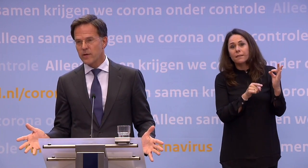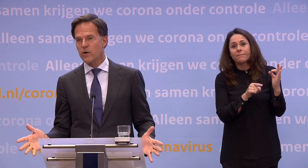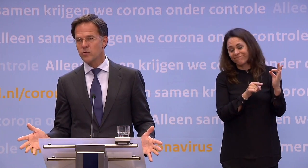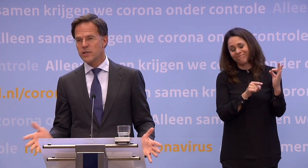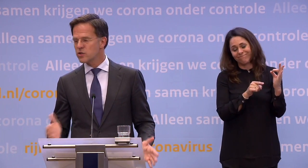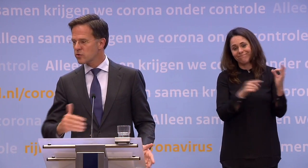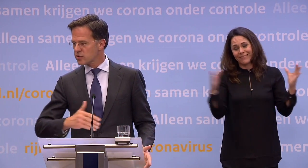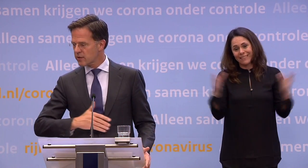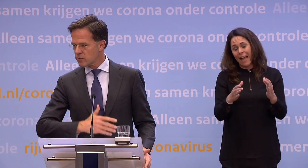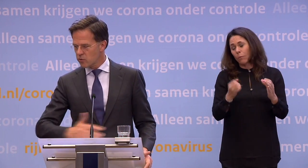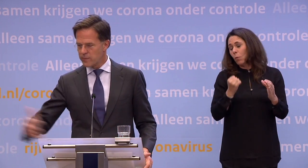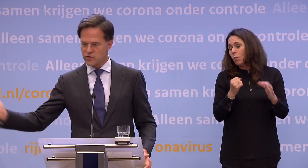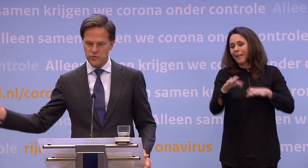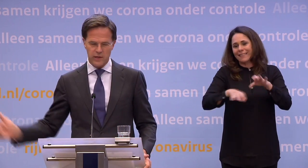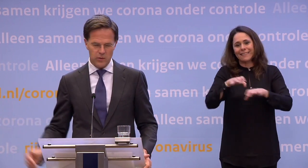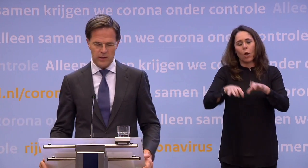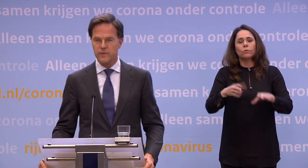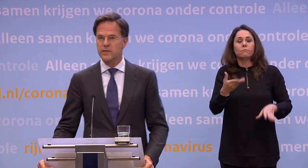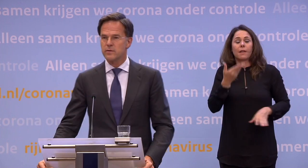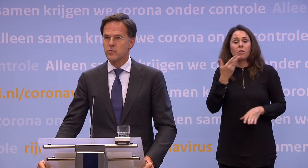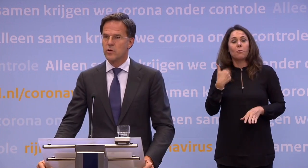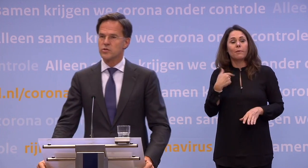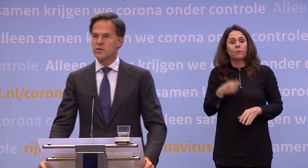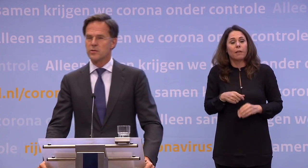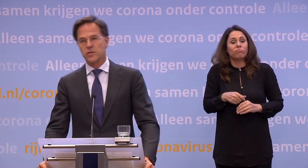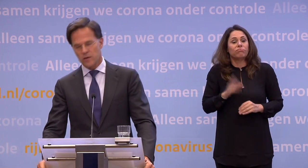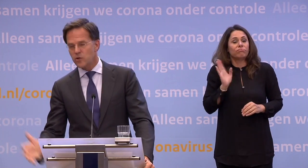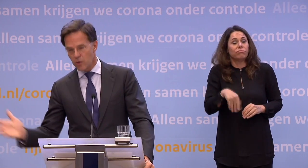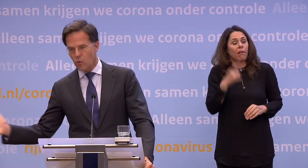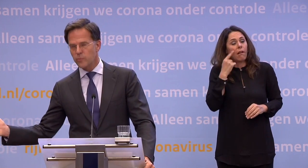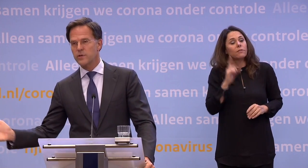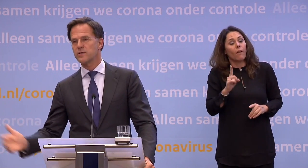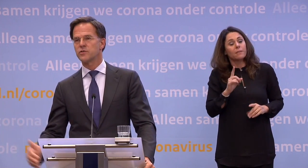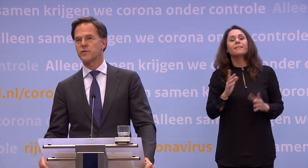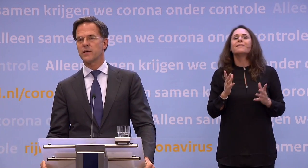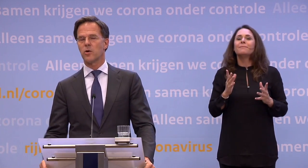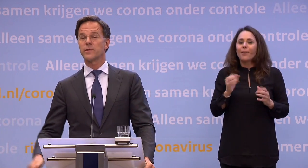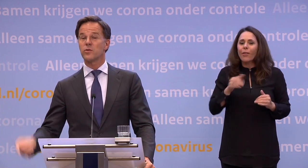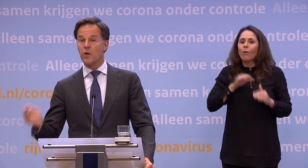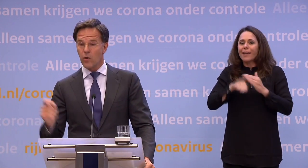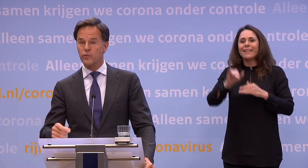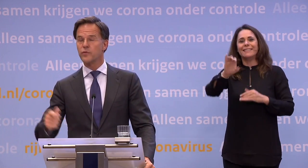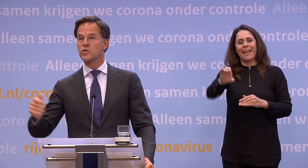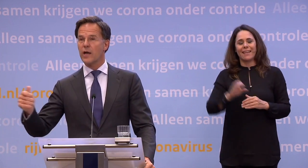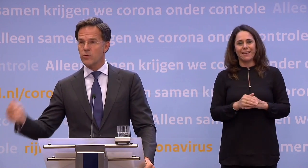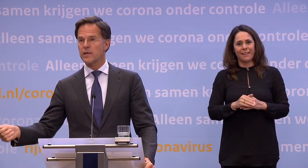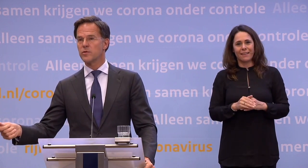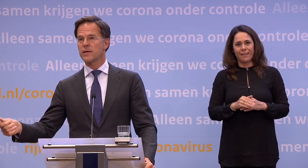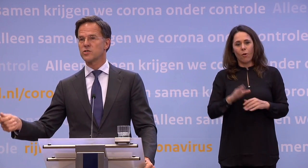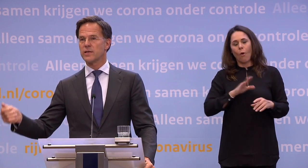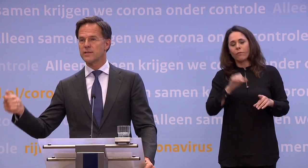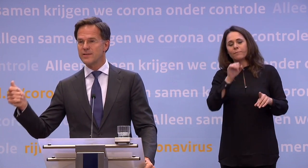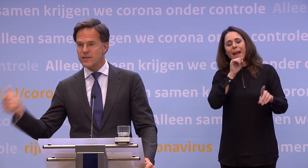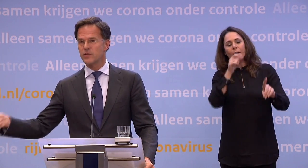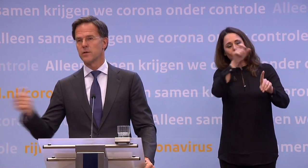dan lopen we met elkaar grote risico's... ...en dan kunnen jonge mensen nog denken, nou ja, weet je, hoe groot is de kans? Nou, die kunnen ook op de intensive care komen... je kunt ook vervolgens een ouder